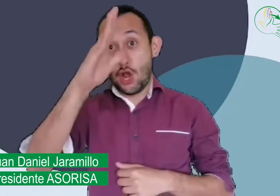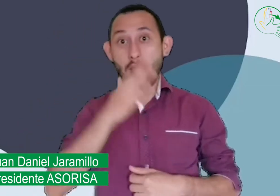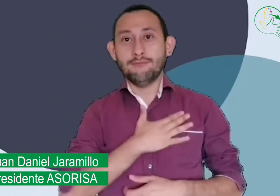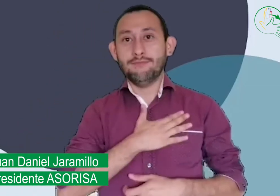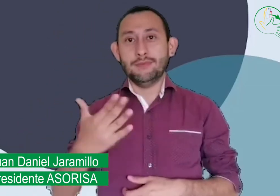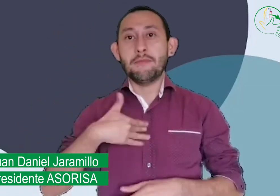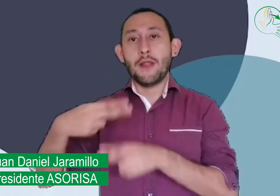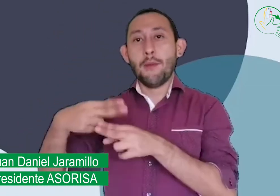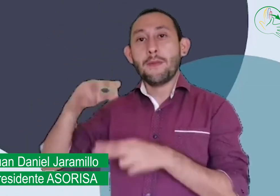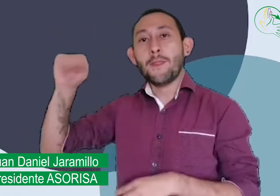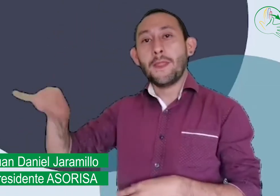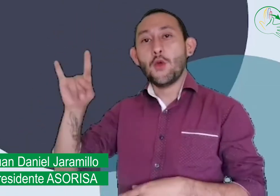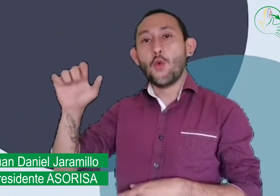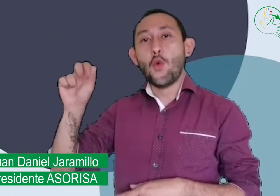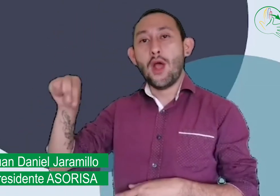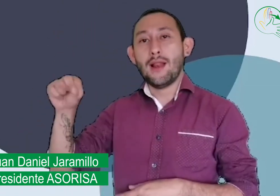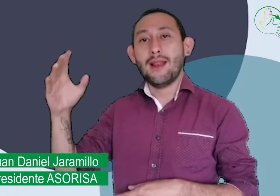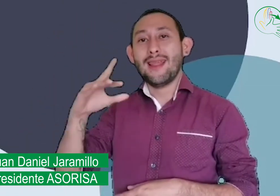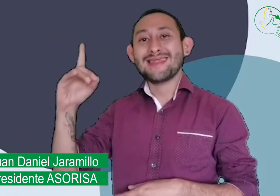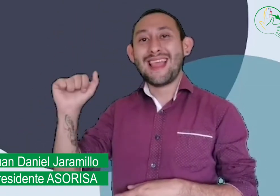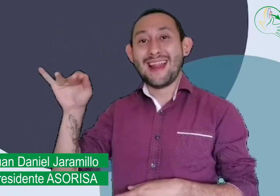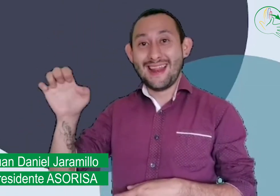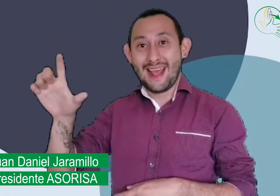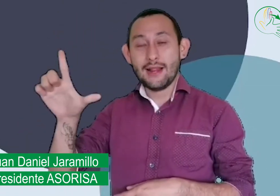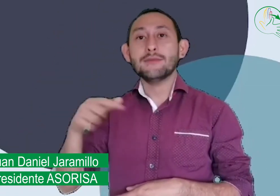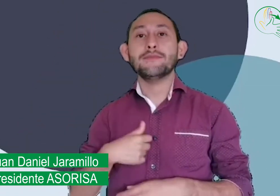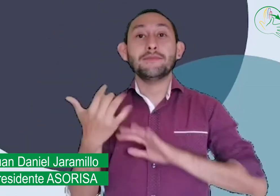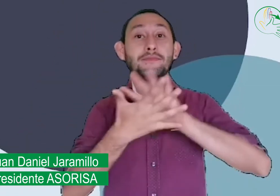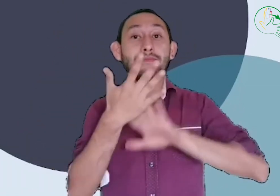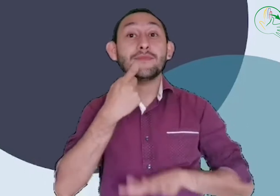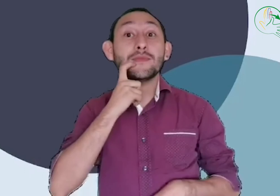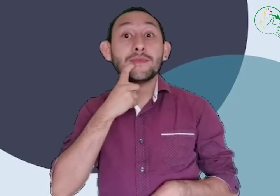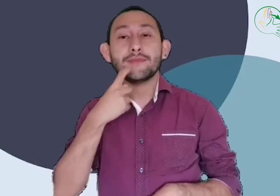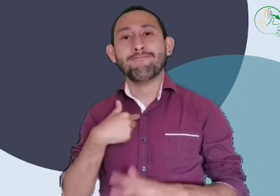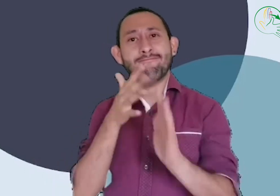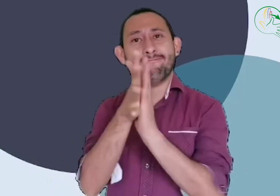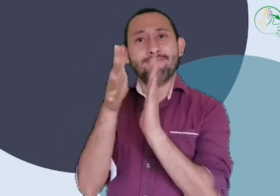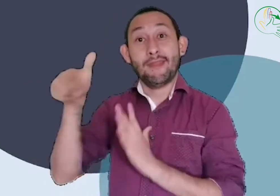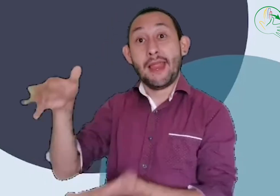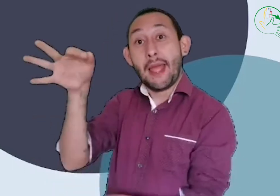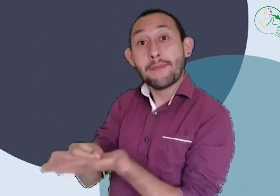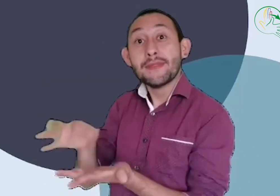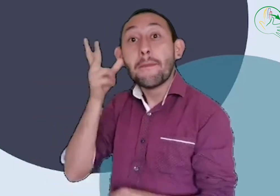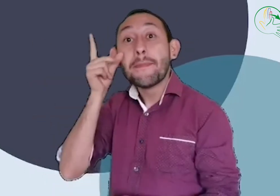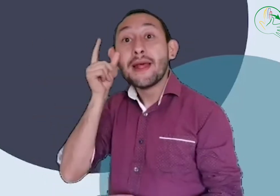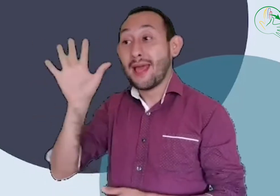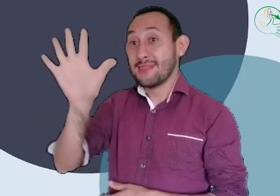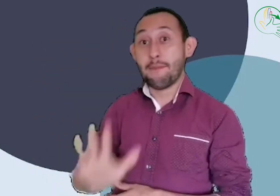Hola, un cordial saludo. Yo soy Juan Daniel. Mi seña es esta. Estoy en Pereira, la capital de Risaralda,